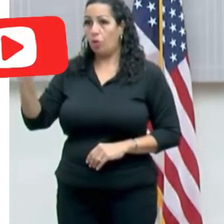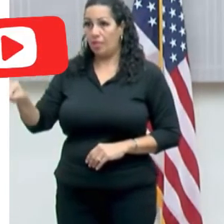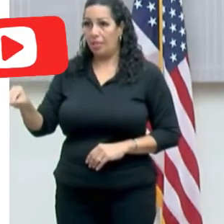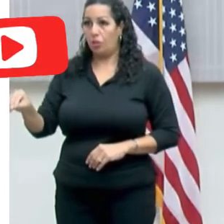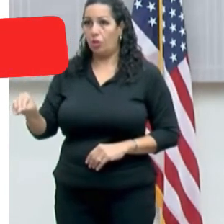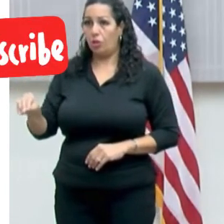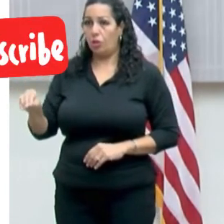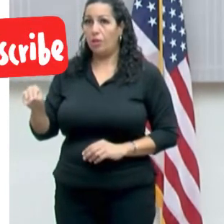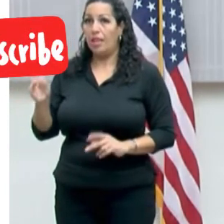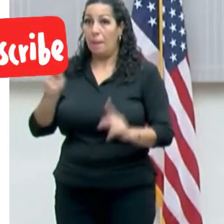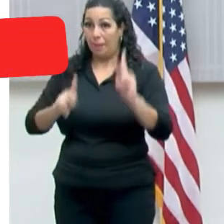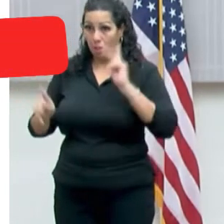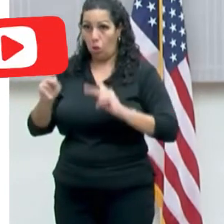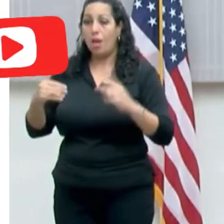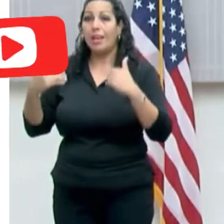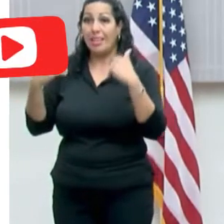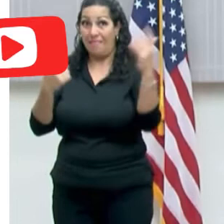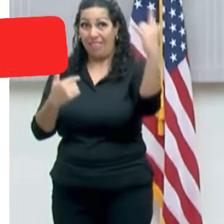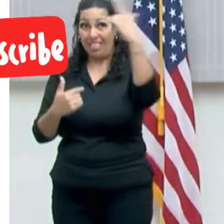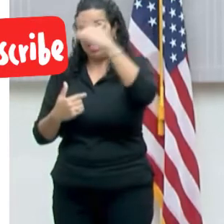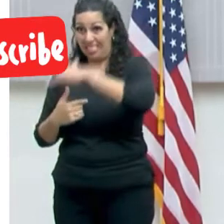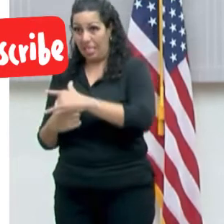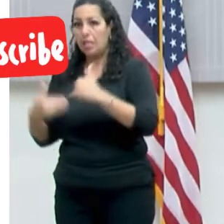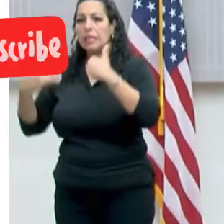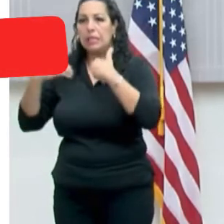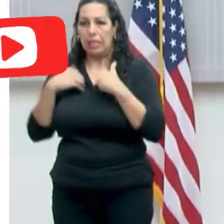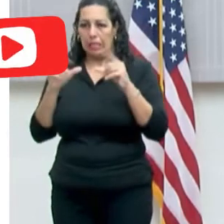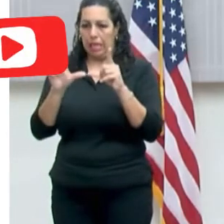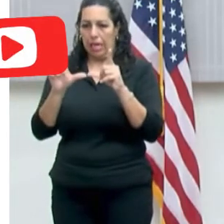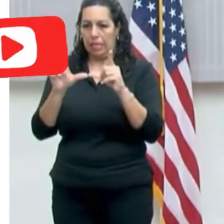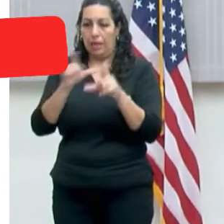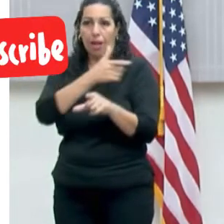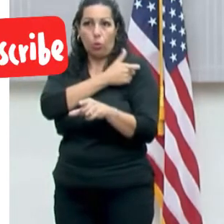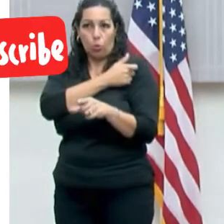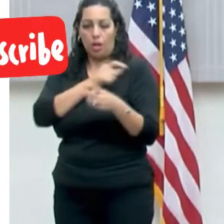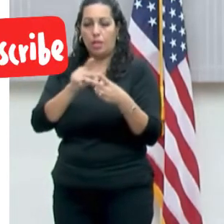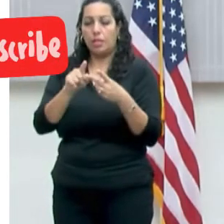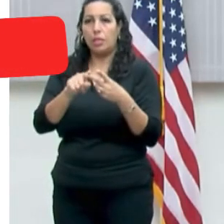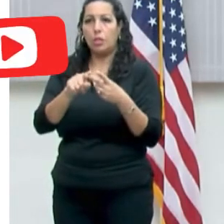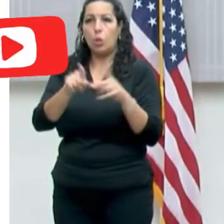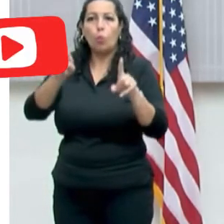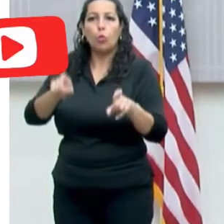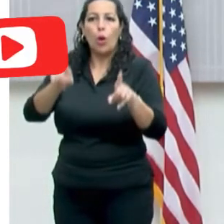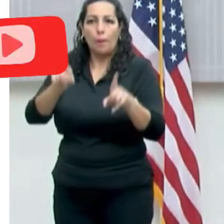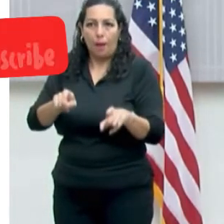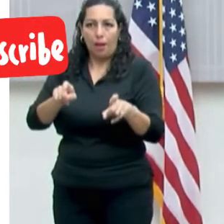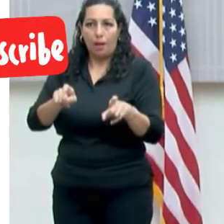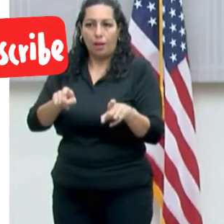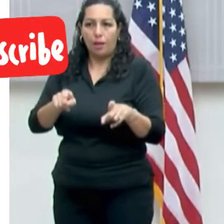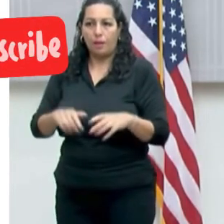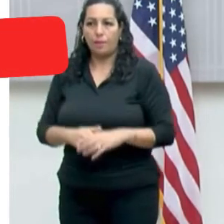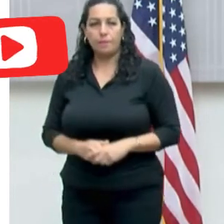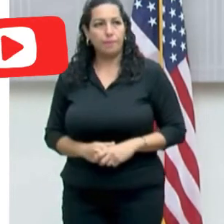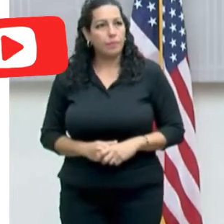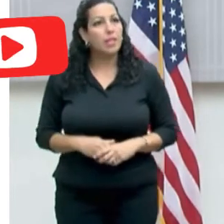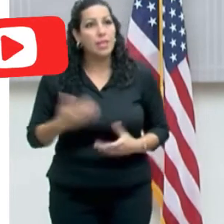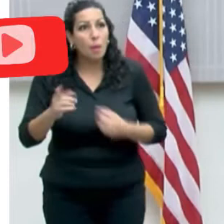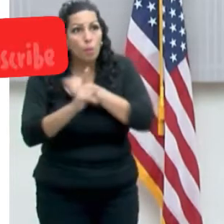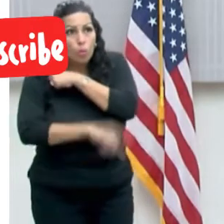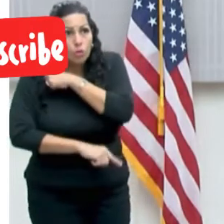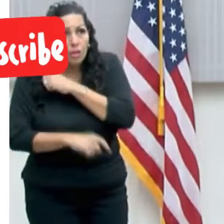cumpliendo con traer la prueba o con tener la tarjeta de vacunación. Hasta ahora está funcionando sumamente bien. ¿Multas?